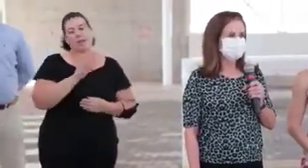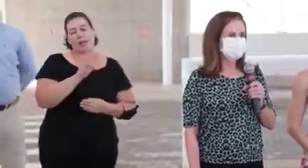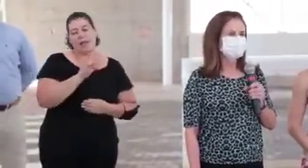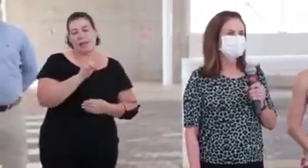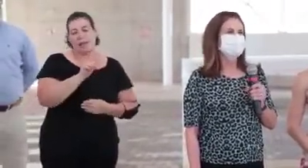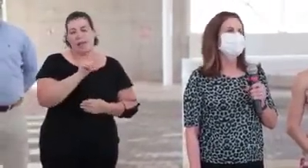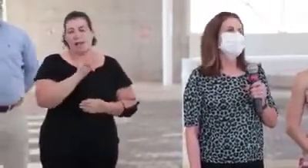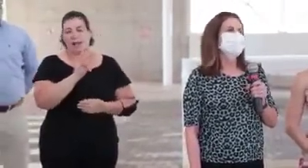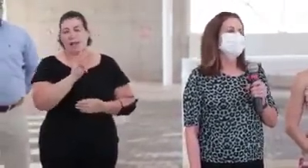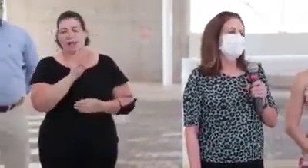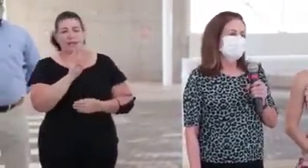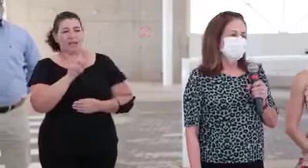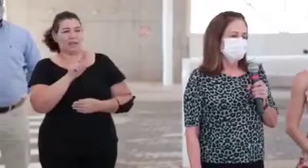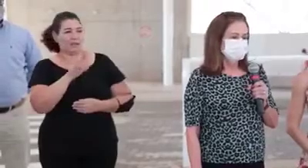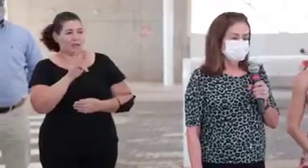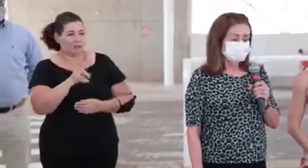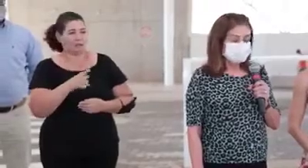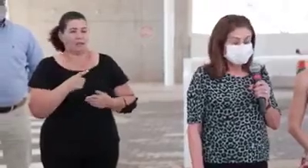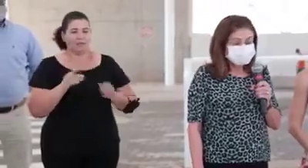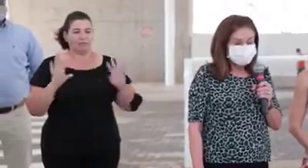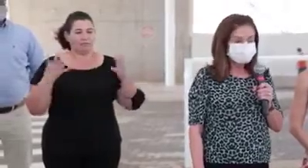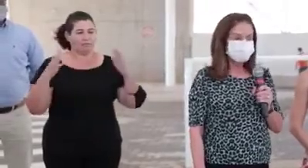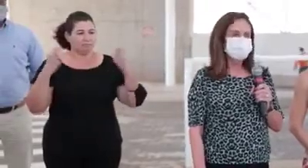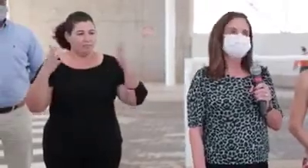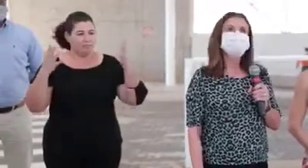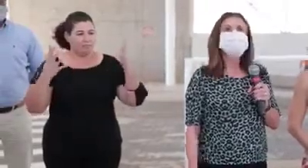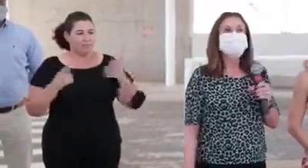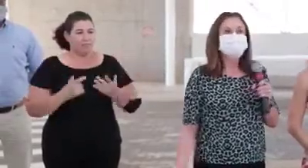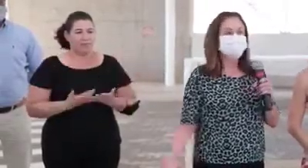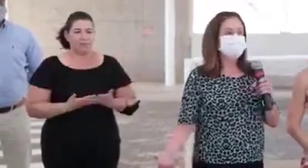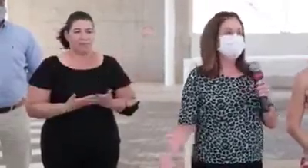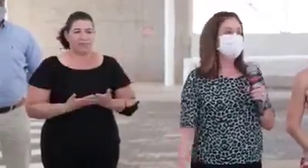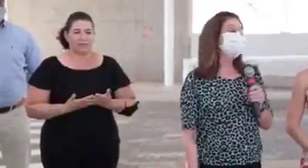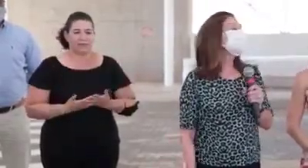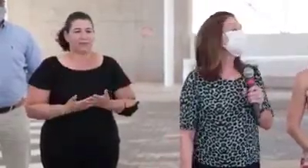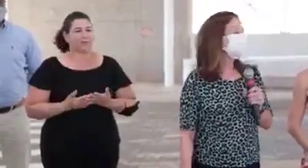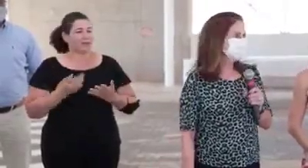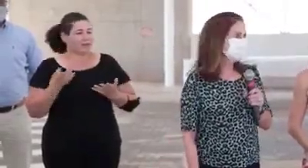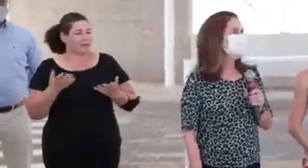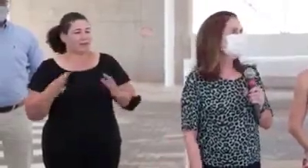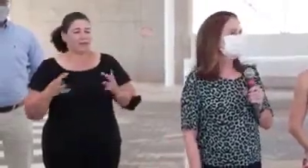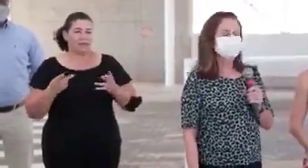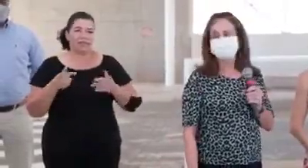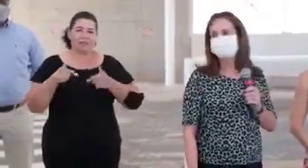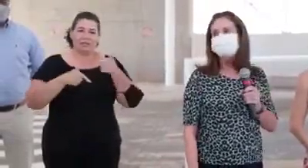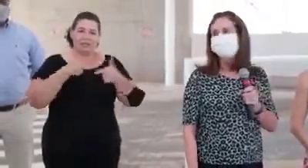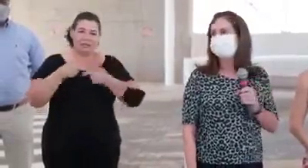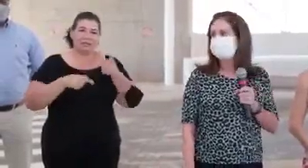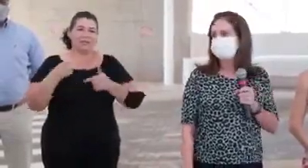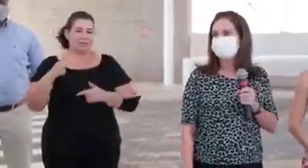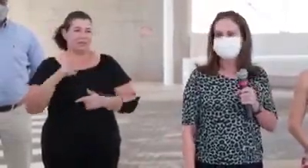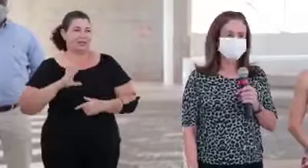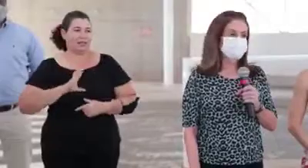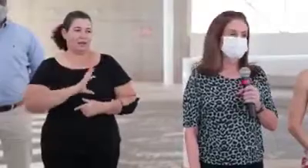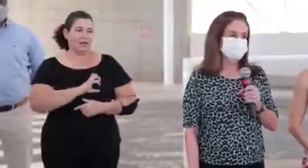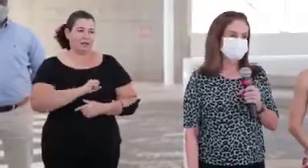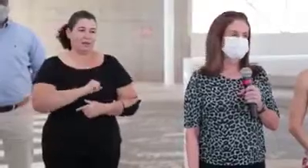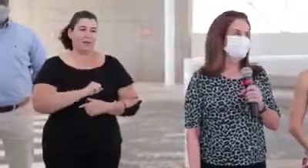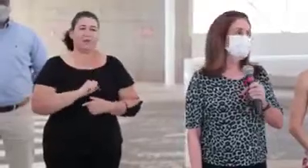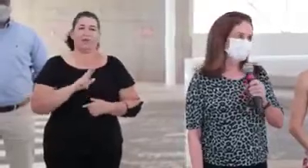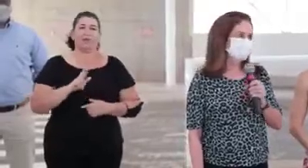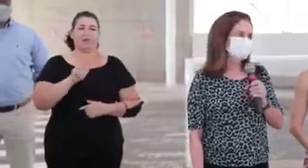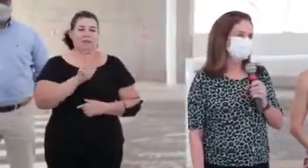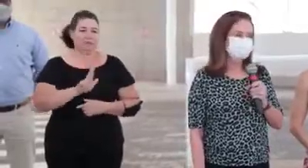homenagem à sua contribuição e ao seu amor pela